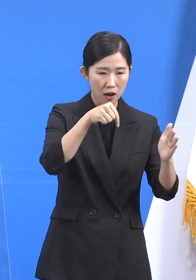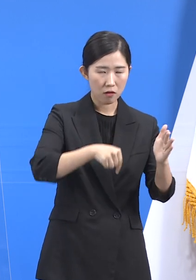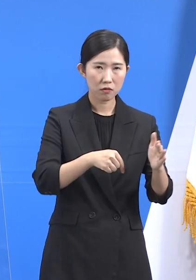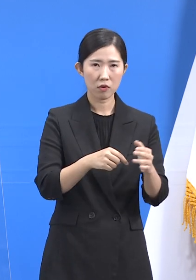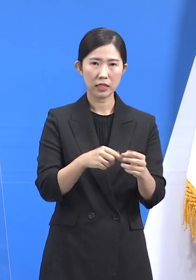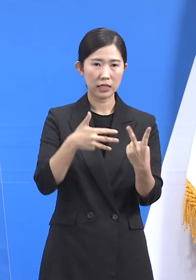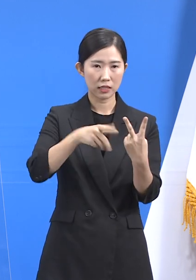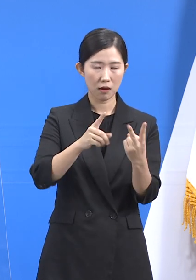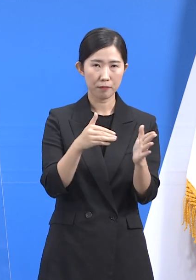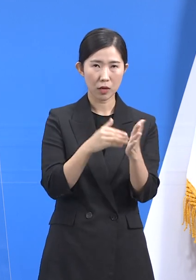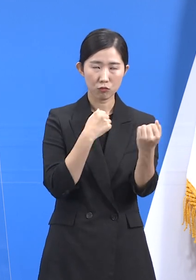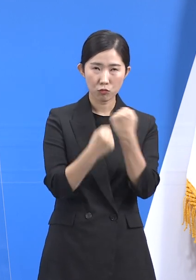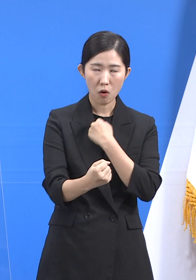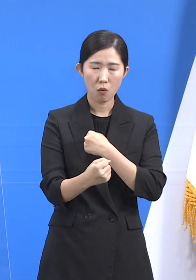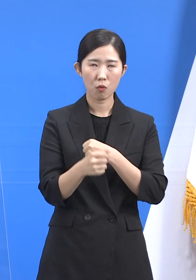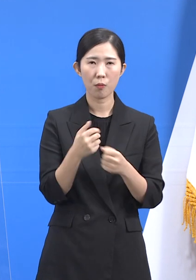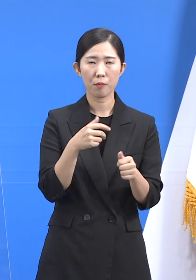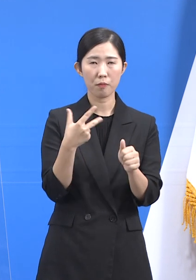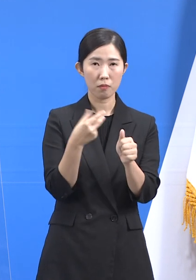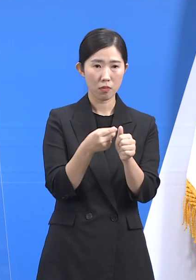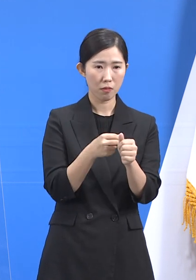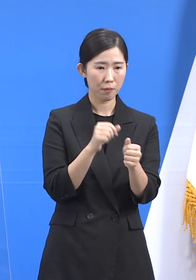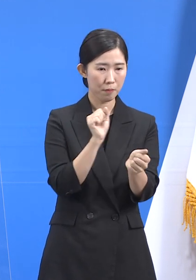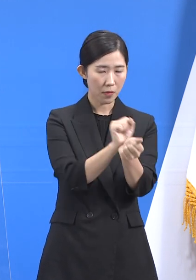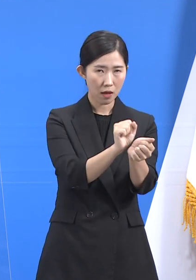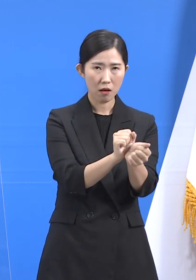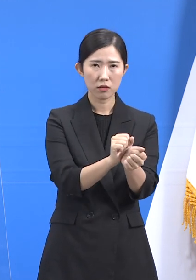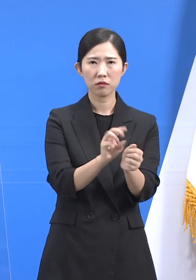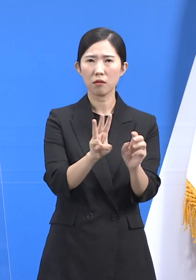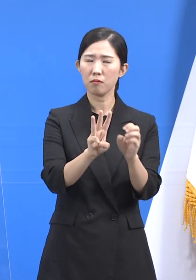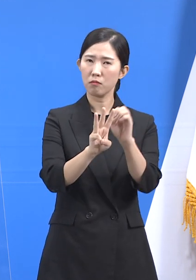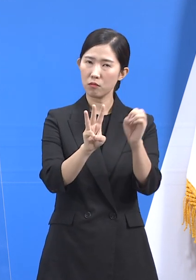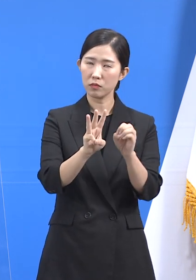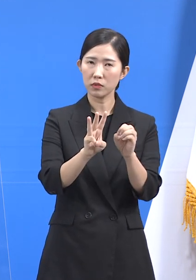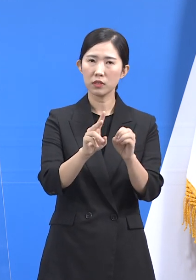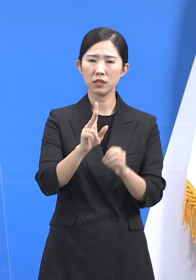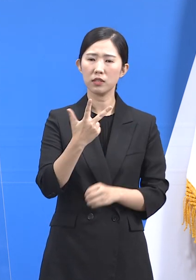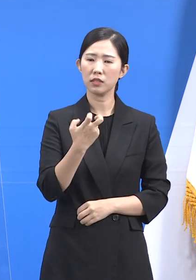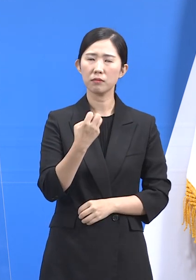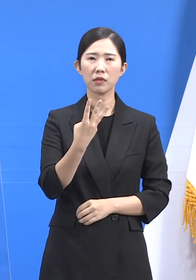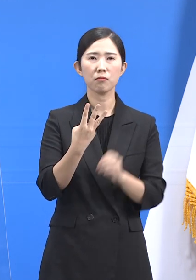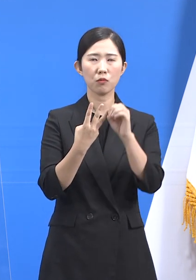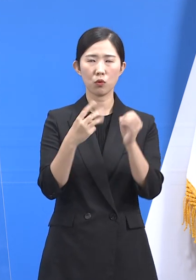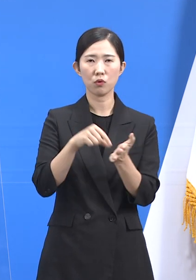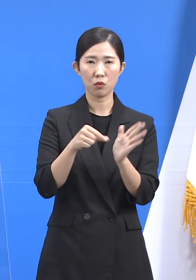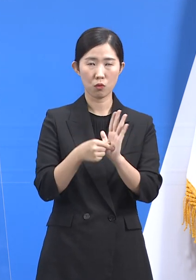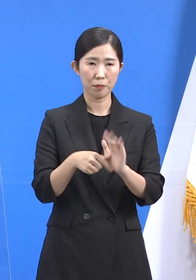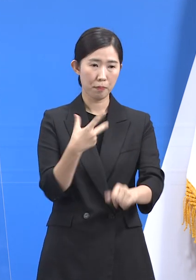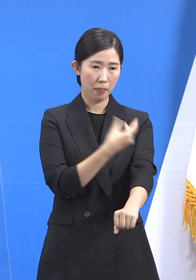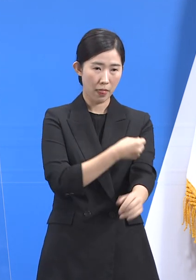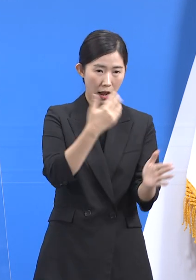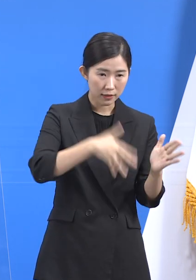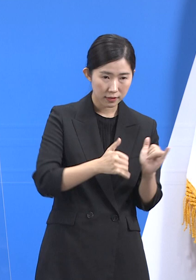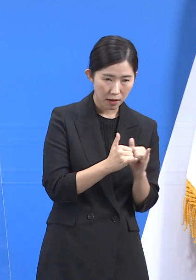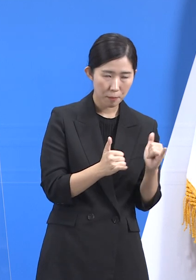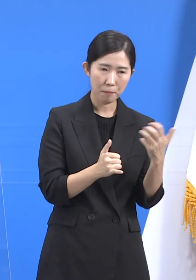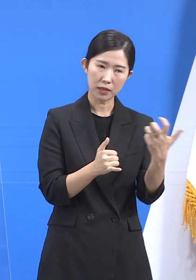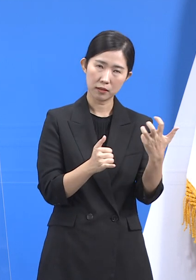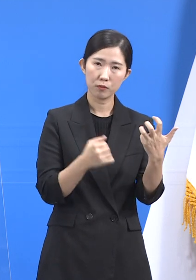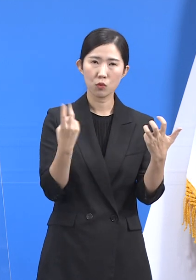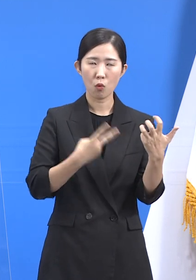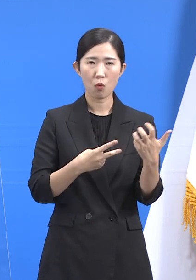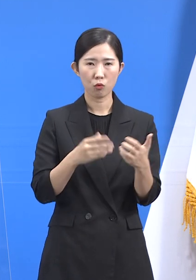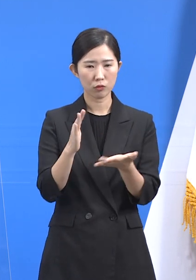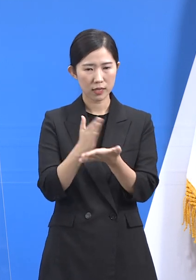371명으로 73%에 해당하는 수치입니다. 이 외에도 미접종자 80명, 부분접종자 59명